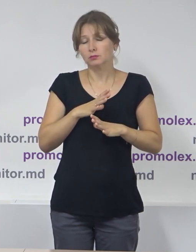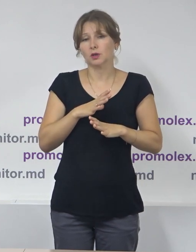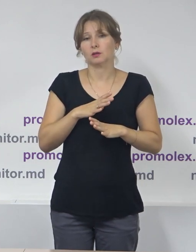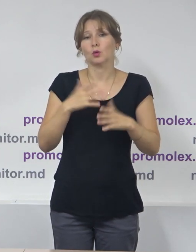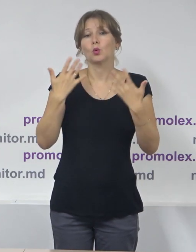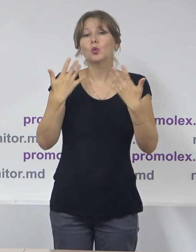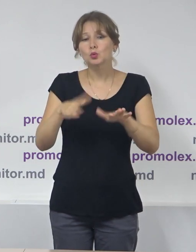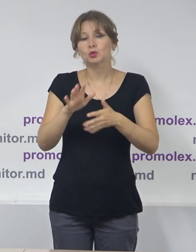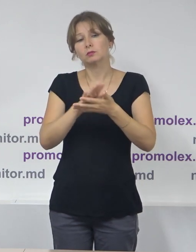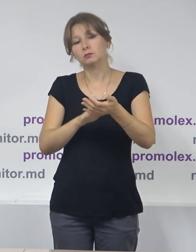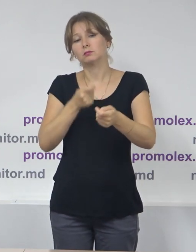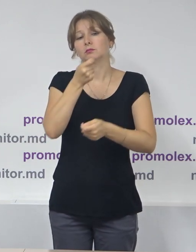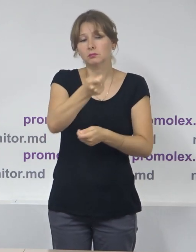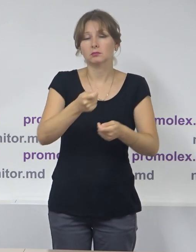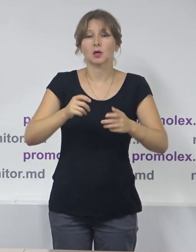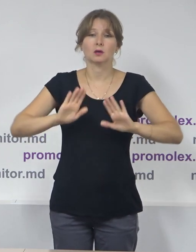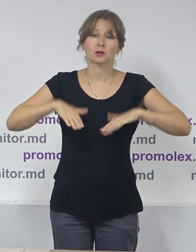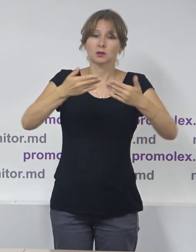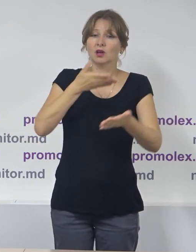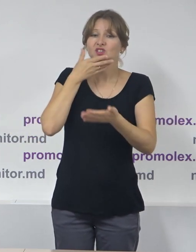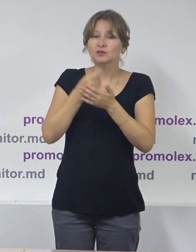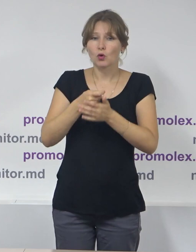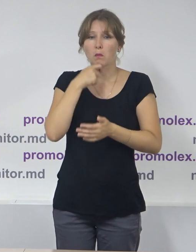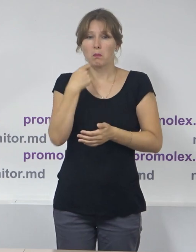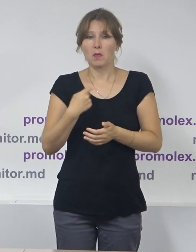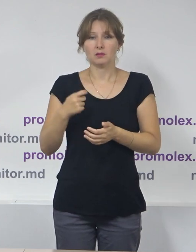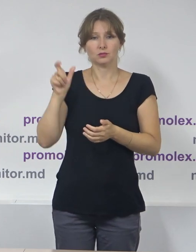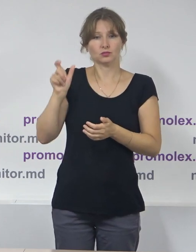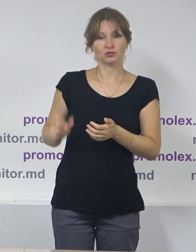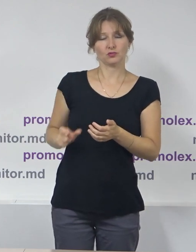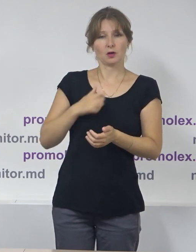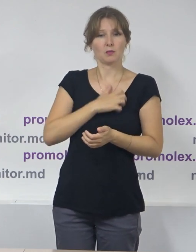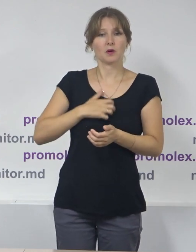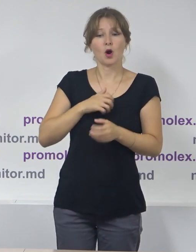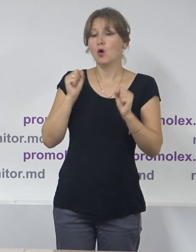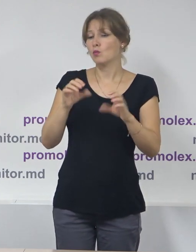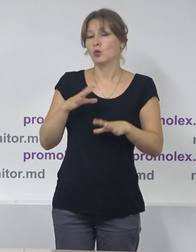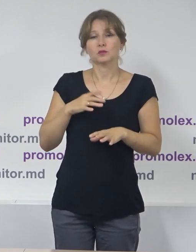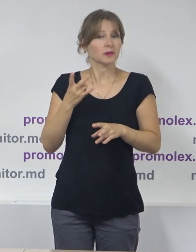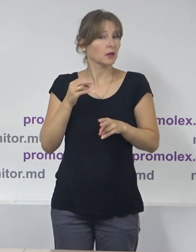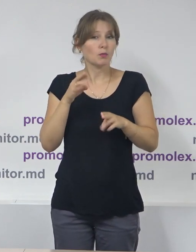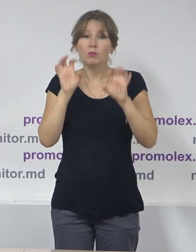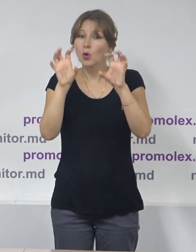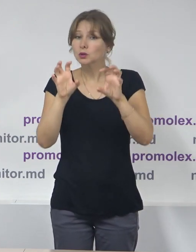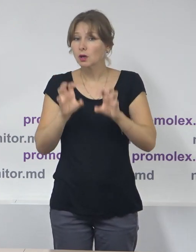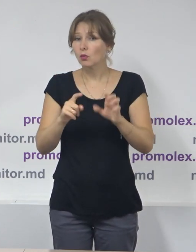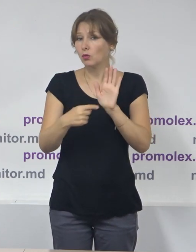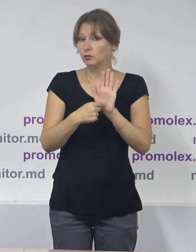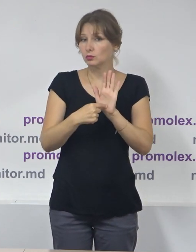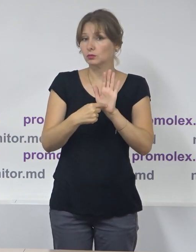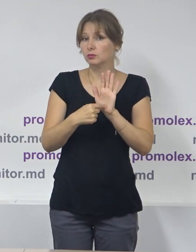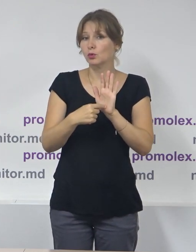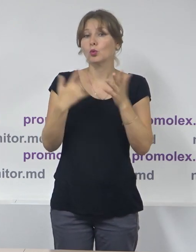înaintat sau și-au propus candidaturile chiar dacă nu au făcut-o în sensul legal, așa cum prevede legea.